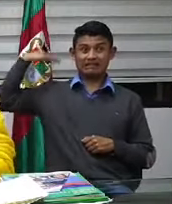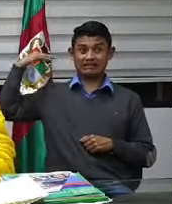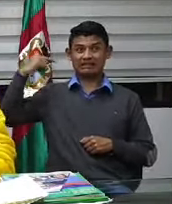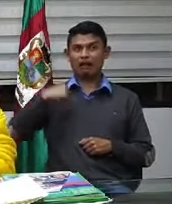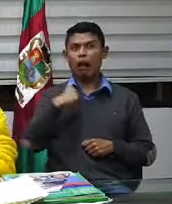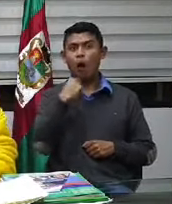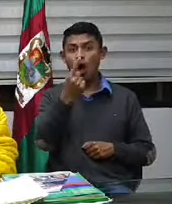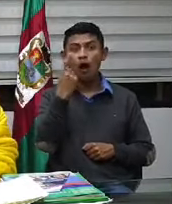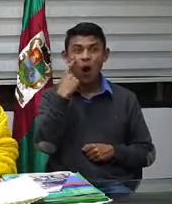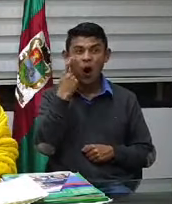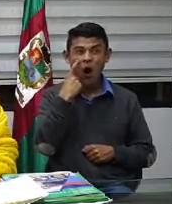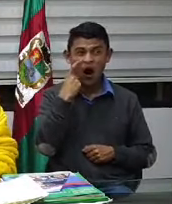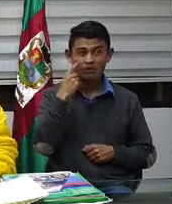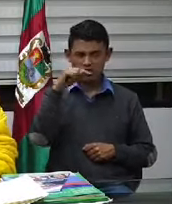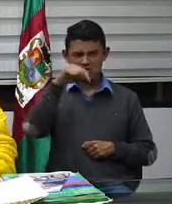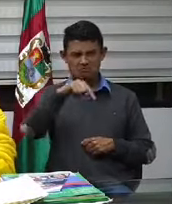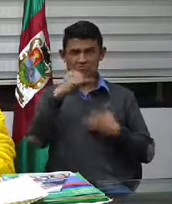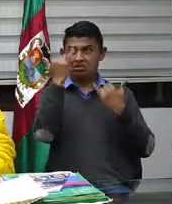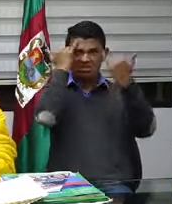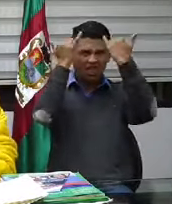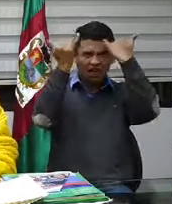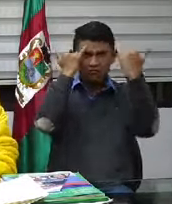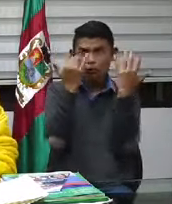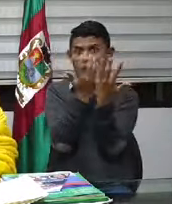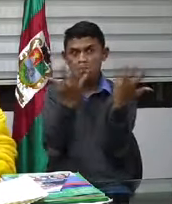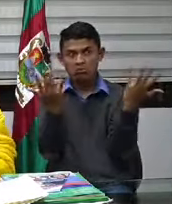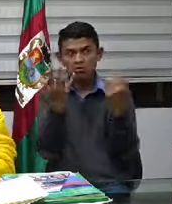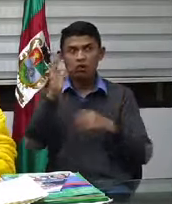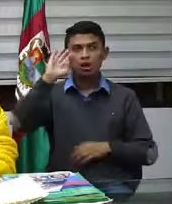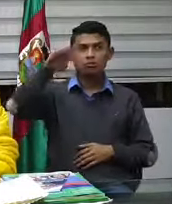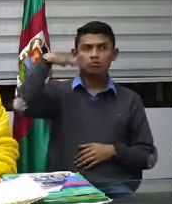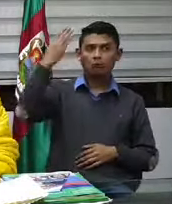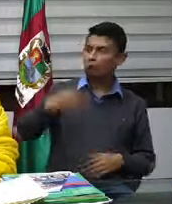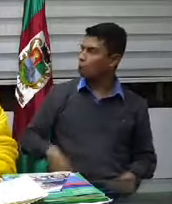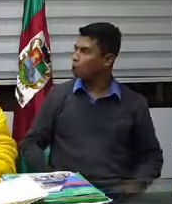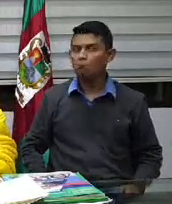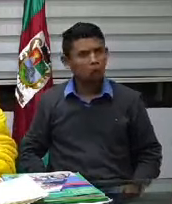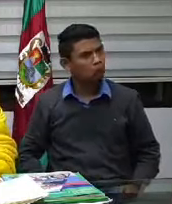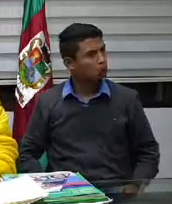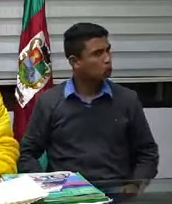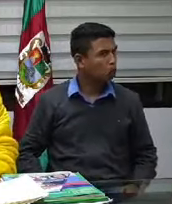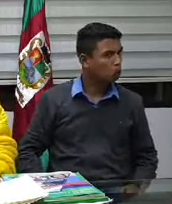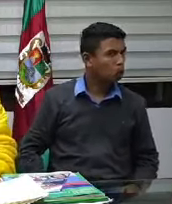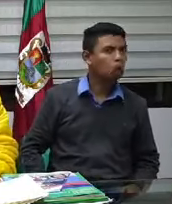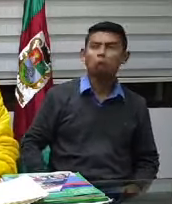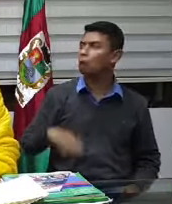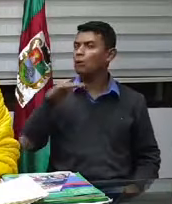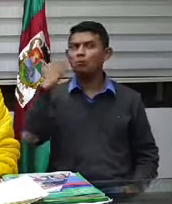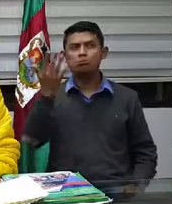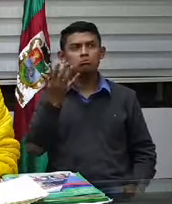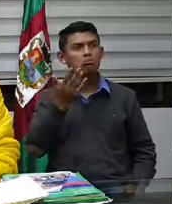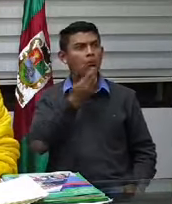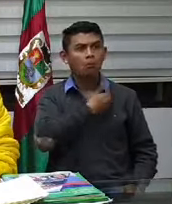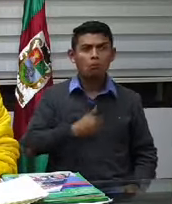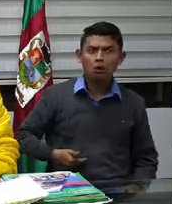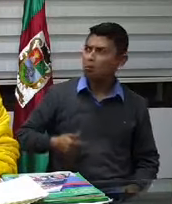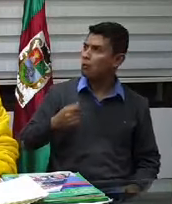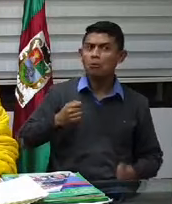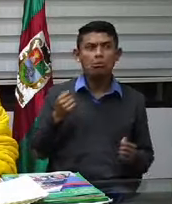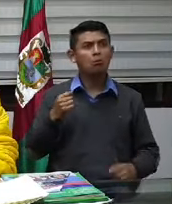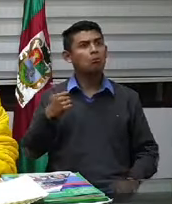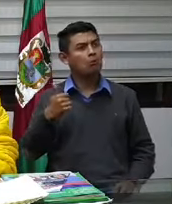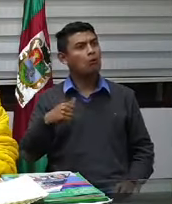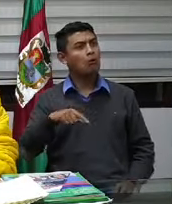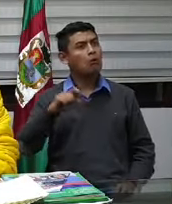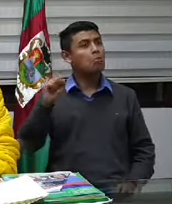cosas que después ha dicho y ha hecho la alcaldía de Bogotá y el nuevo presidente. Aquí me ha adelantado a sostener. ¿Sabes qué? ¿Para qué hacer